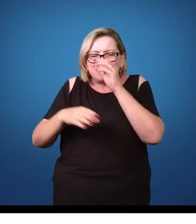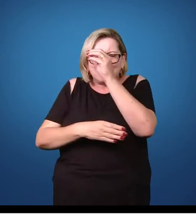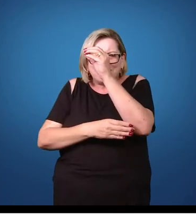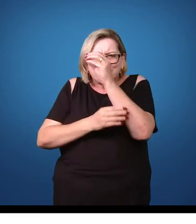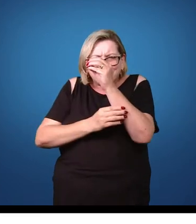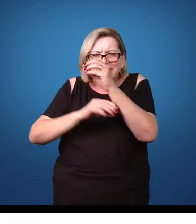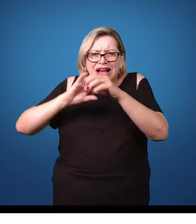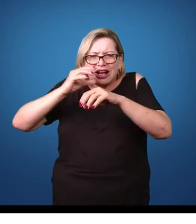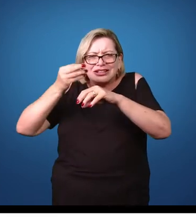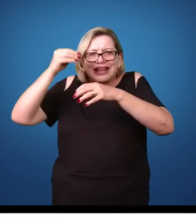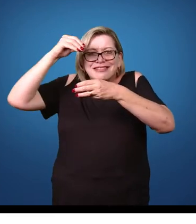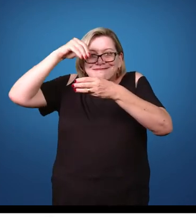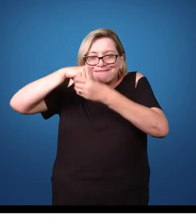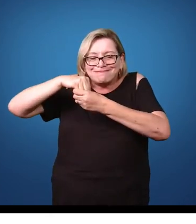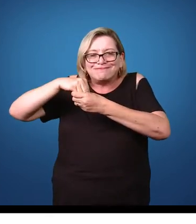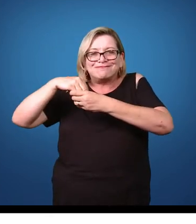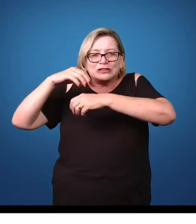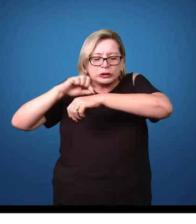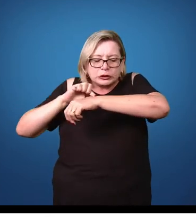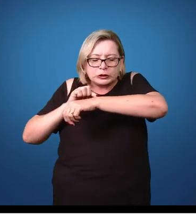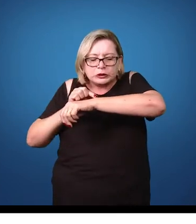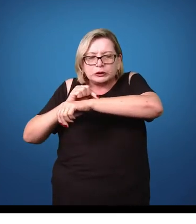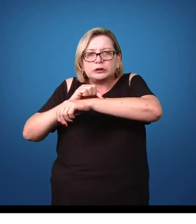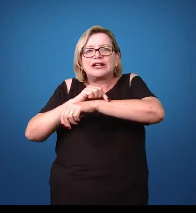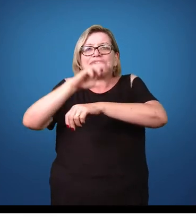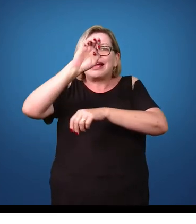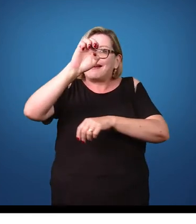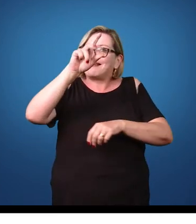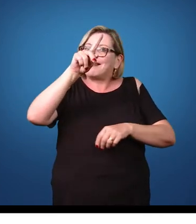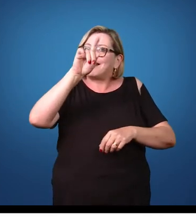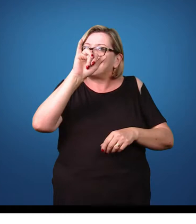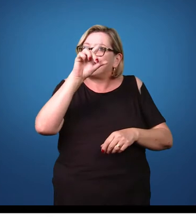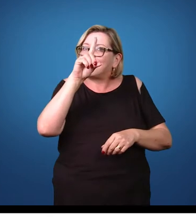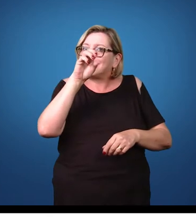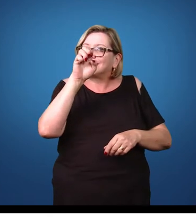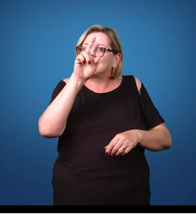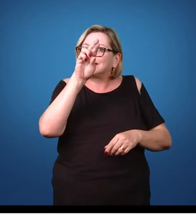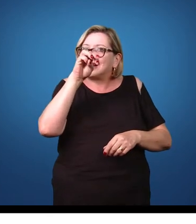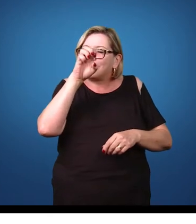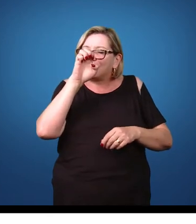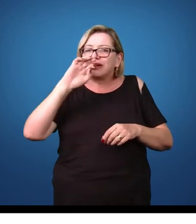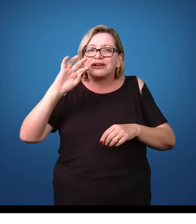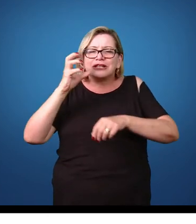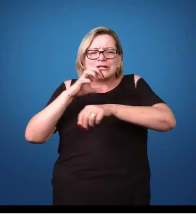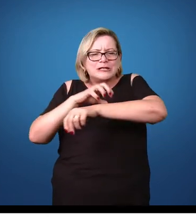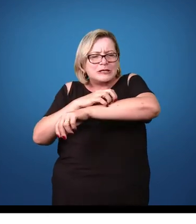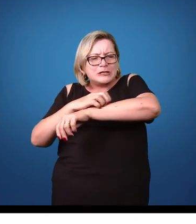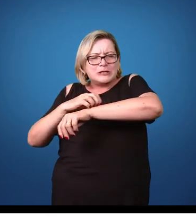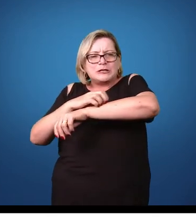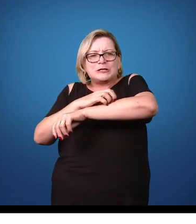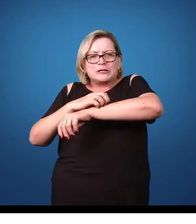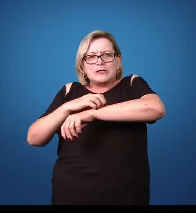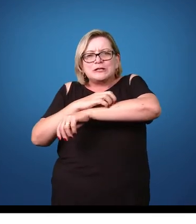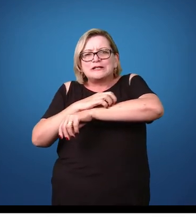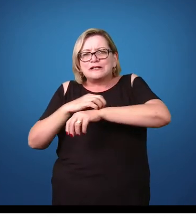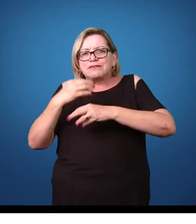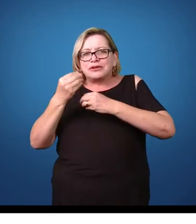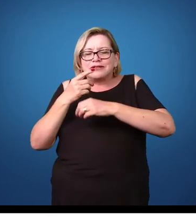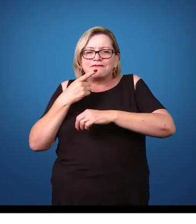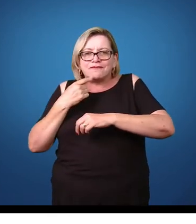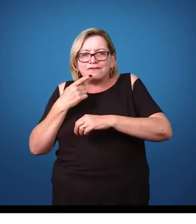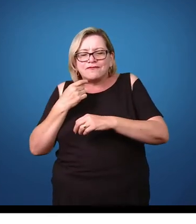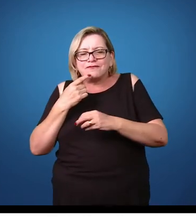defeca nesses túneis formados na epiderme do hospedeiro, e isso causa uma grande irritação na pele,